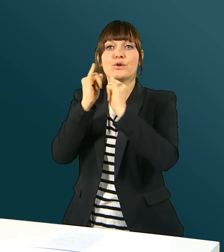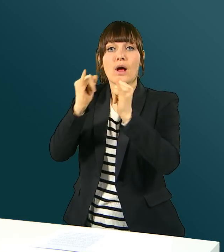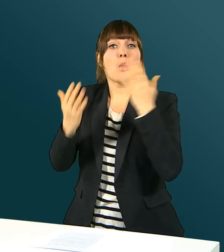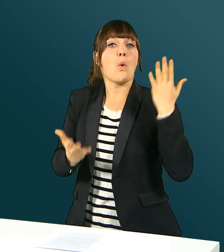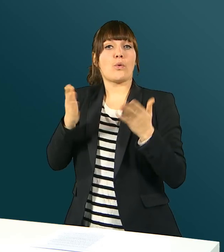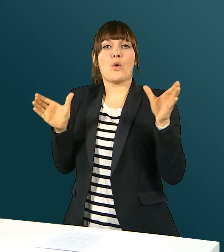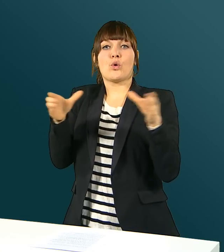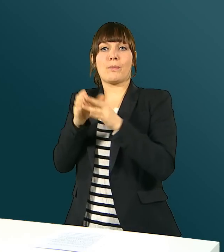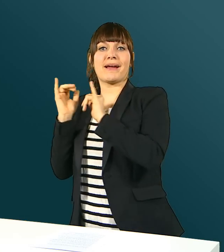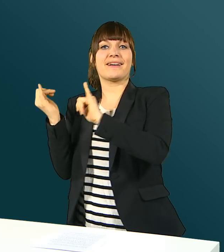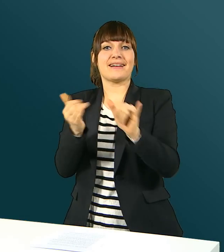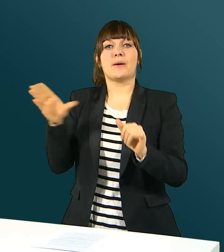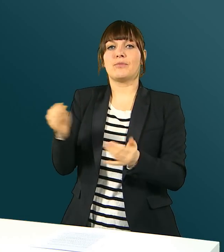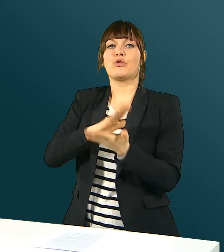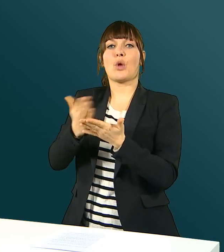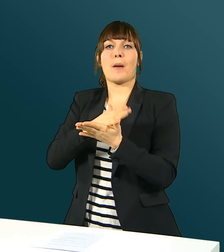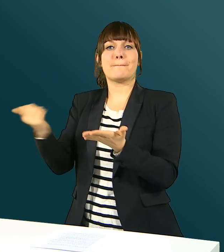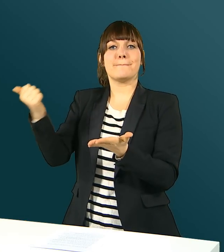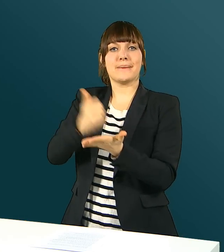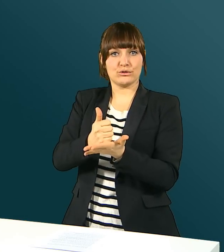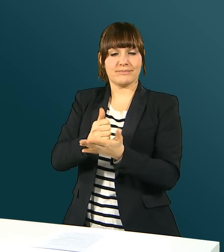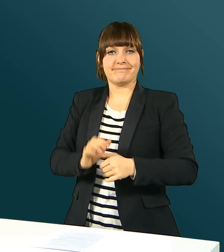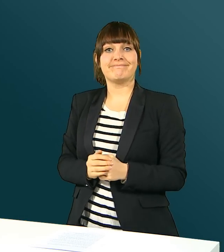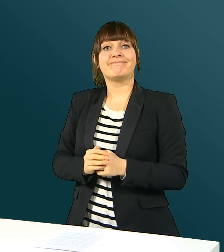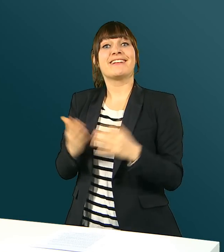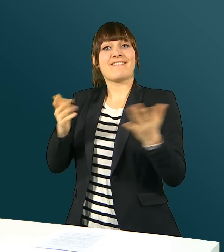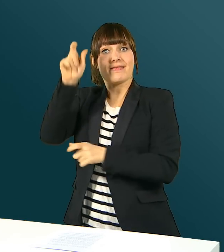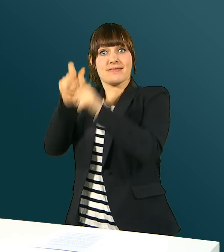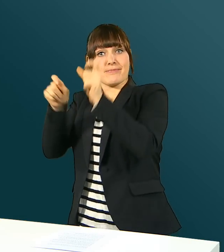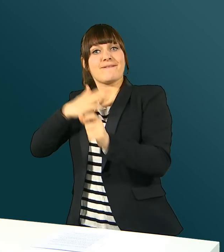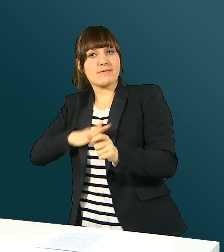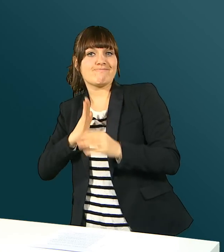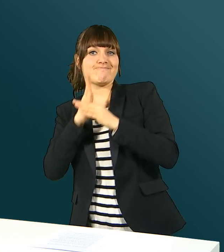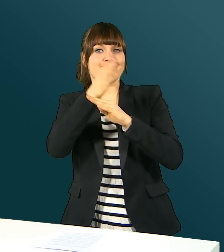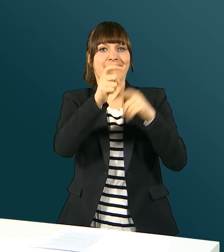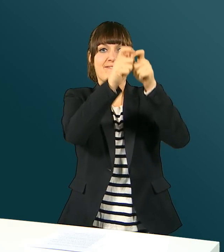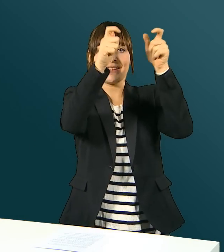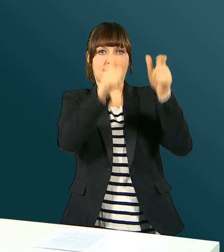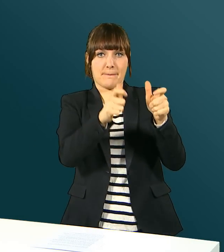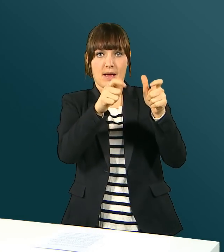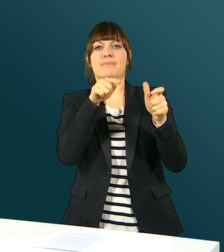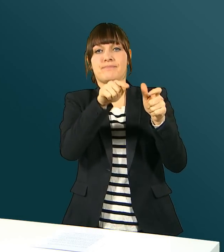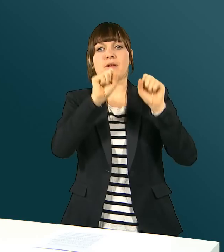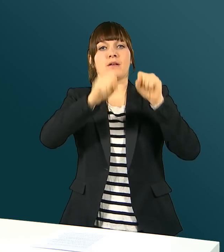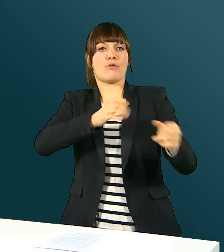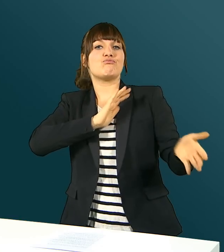anbietet. Im Angebot stehen Individual- und Gruppenreisen mit Dolmetscher. Ein beratendes